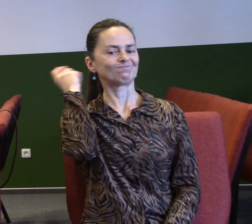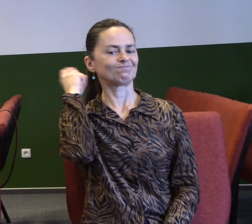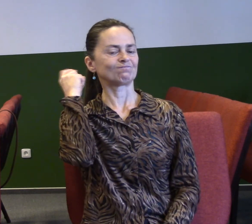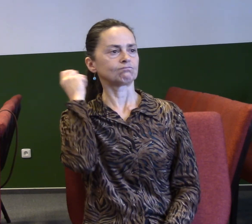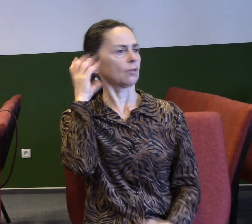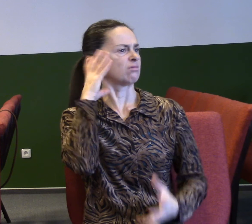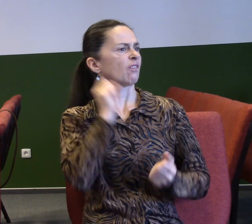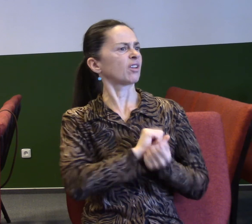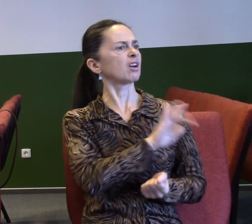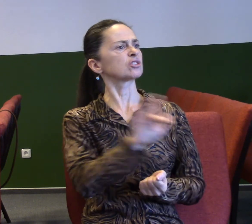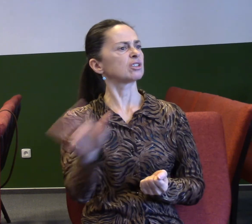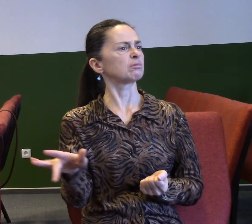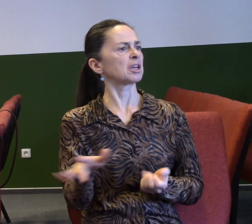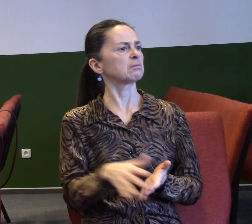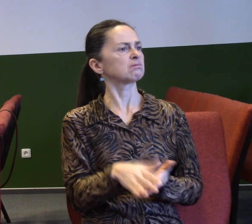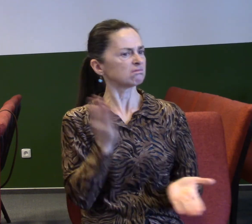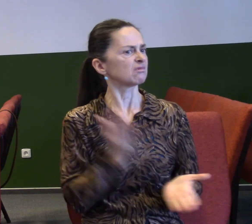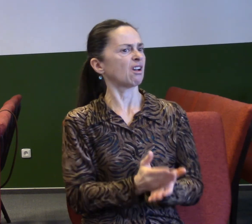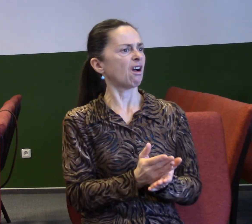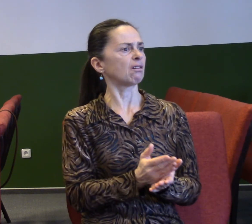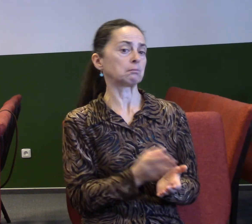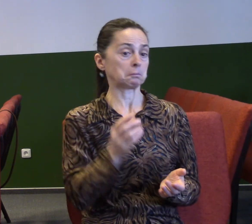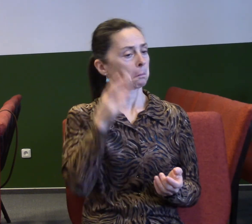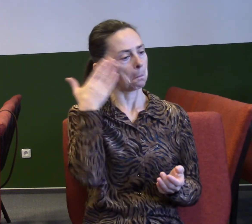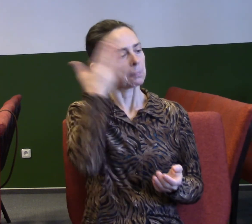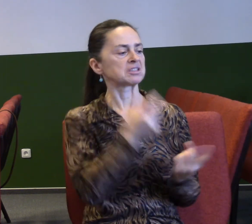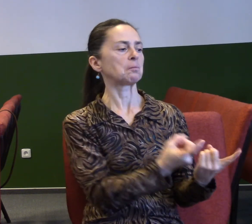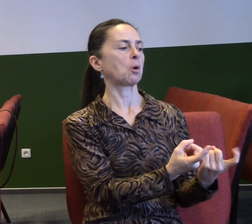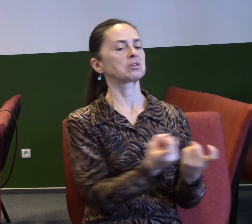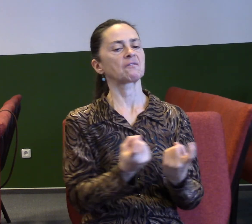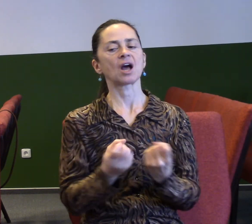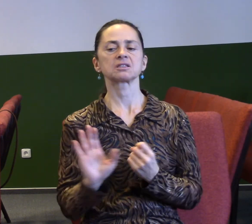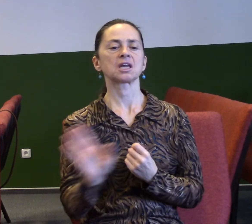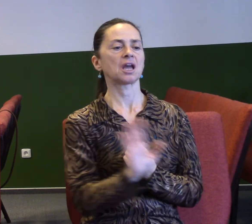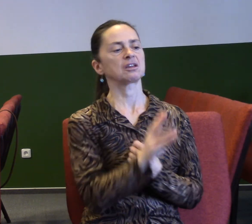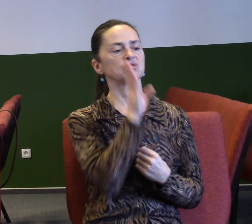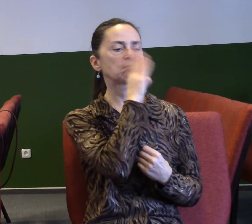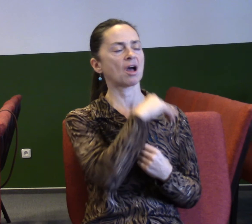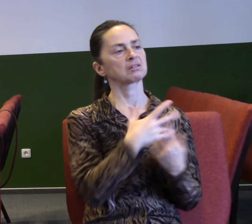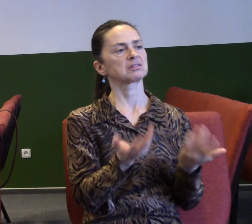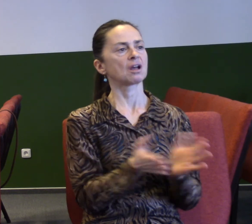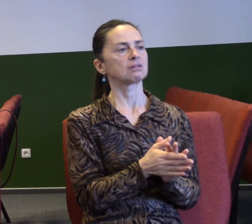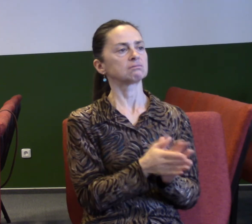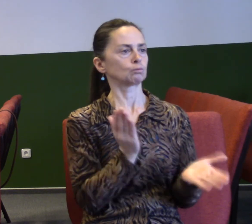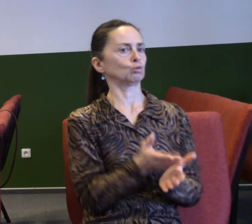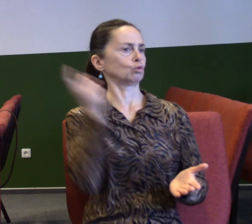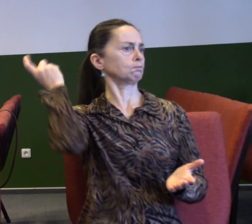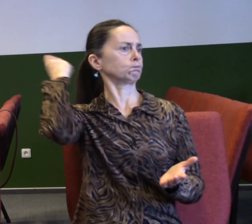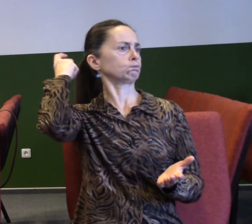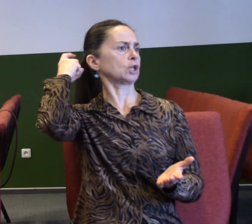Někdy to je o tom, že mi někdo něco řekne o někom, já tomu uvěřím a v tom okamžiku všechno, co ten člověk dělá,